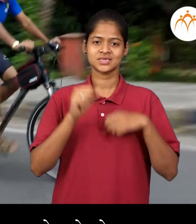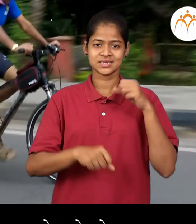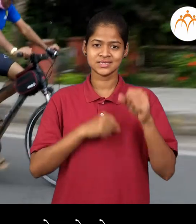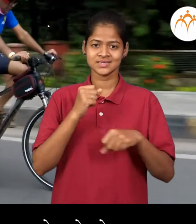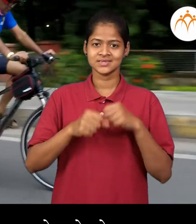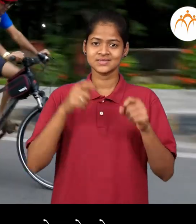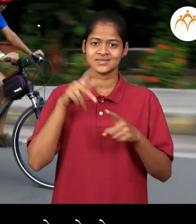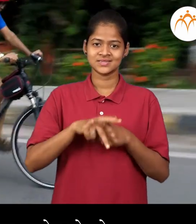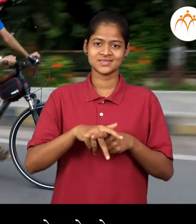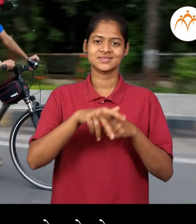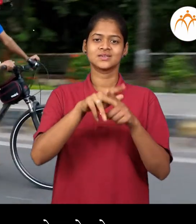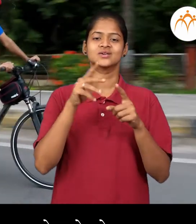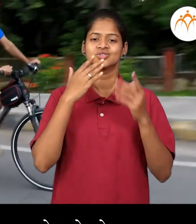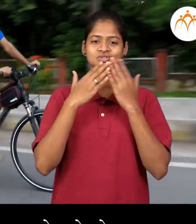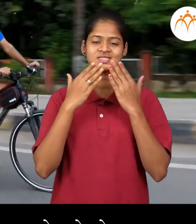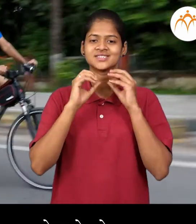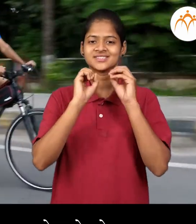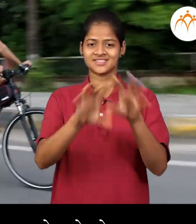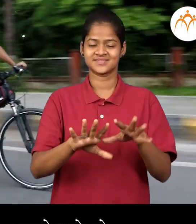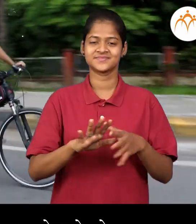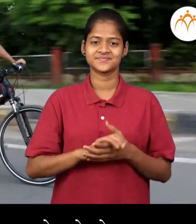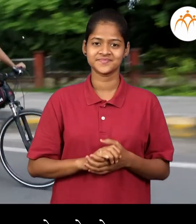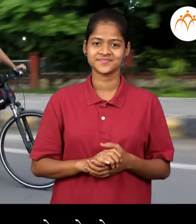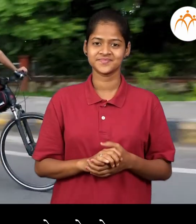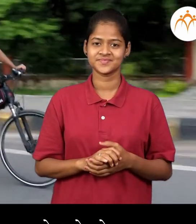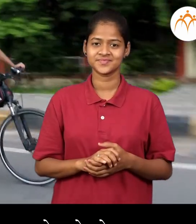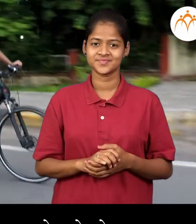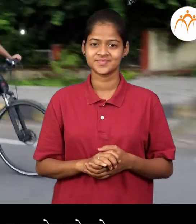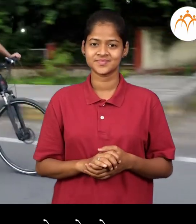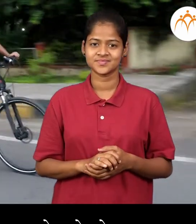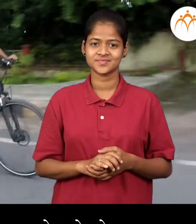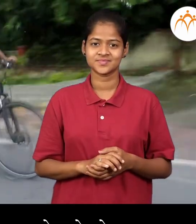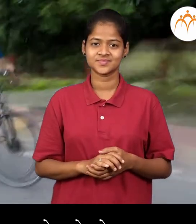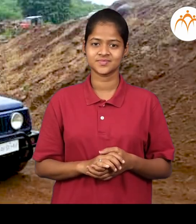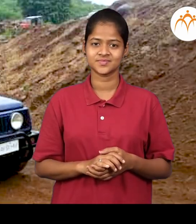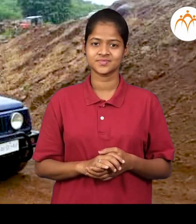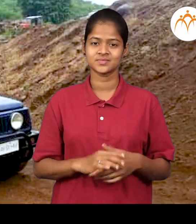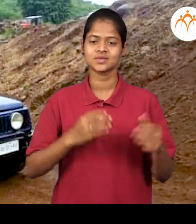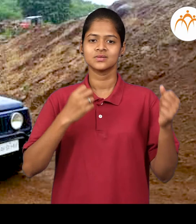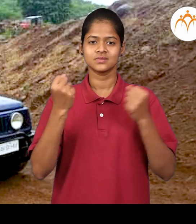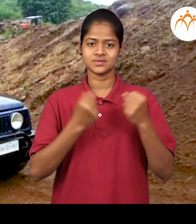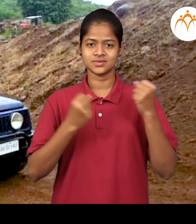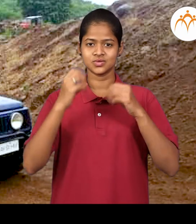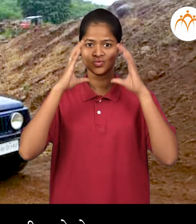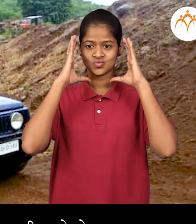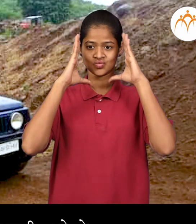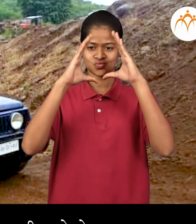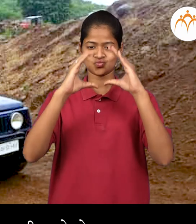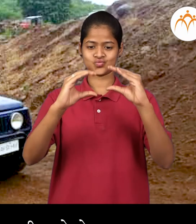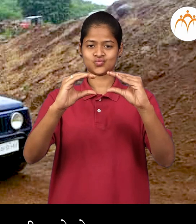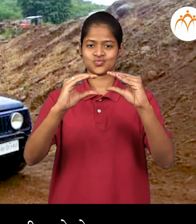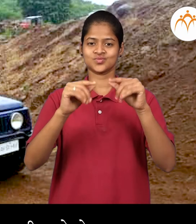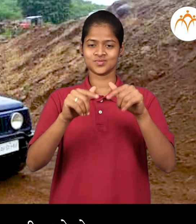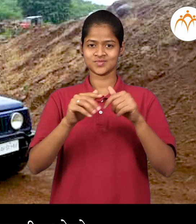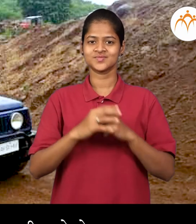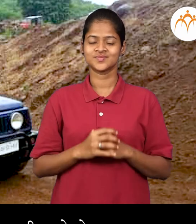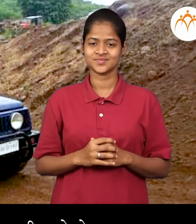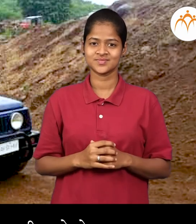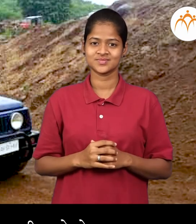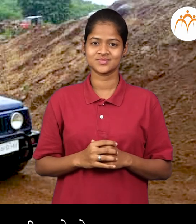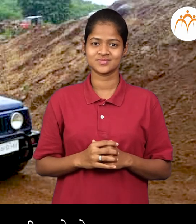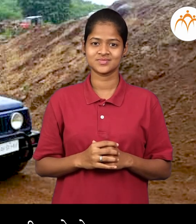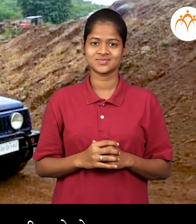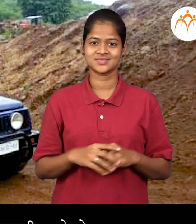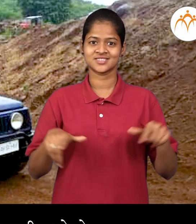साइकल वरून शालेत सोडले जीप, आमी जीपने